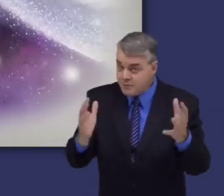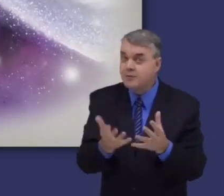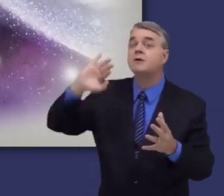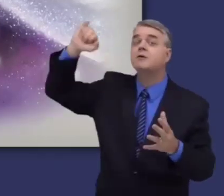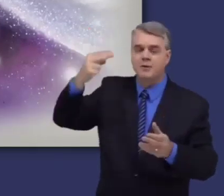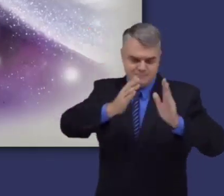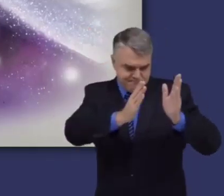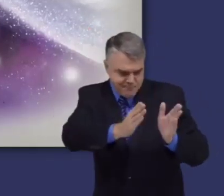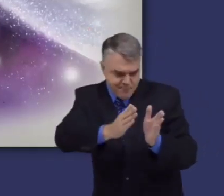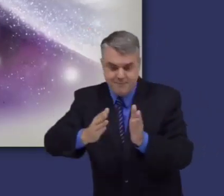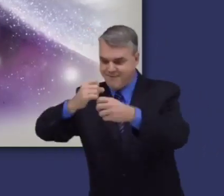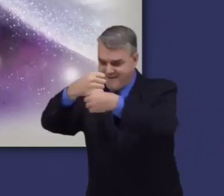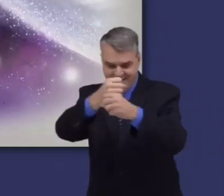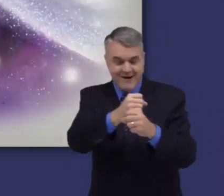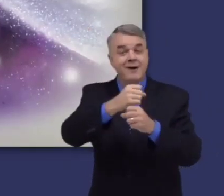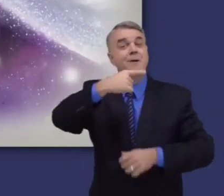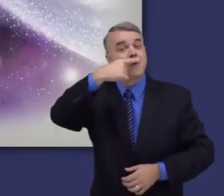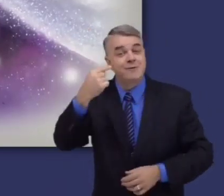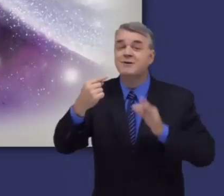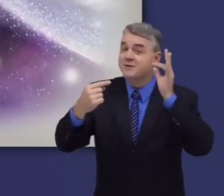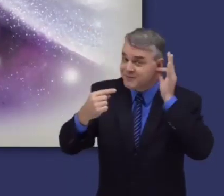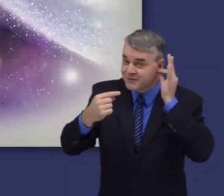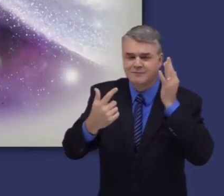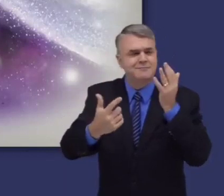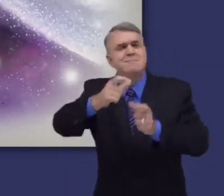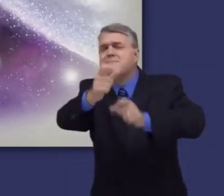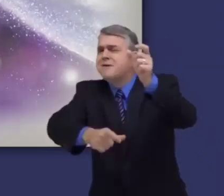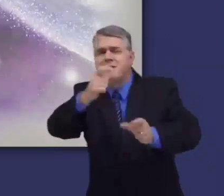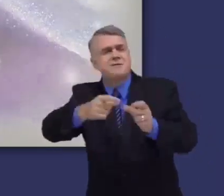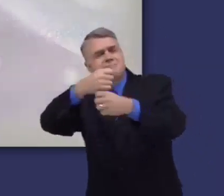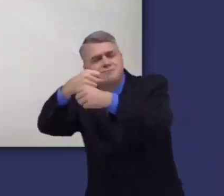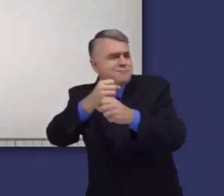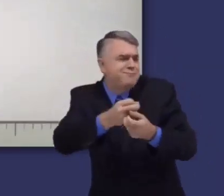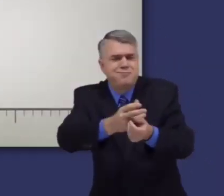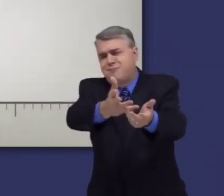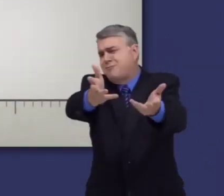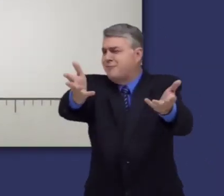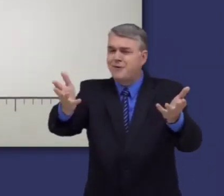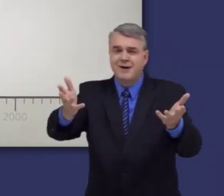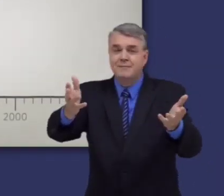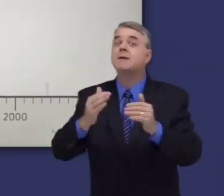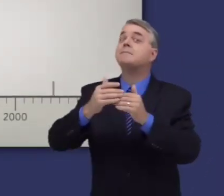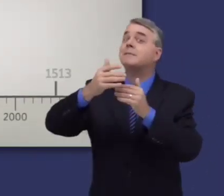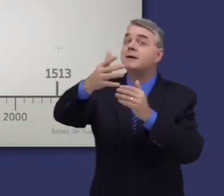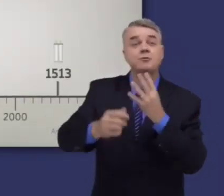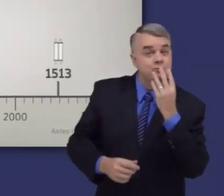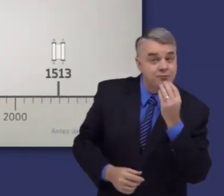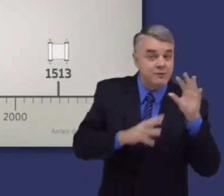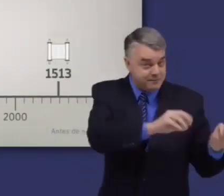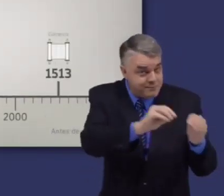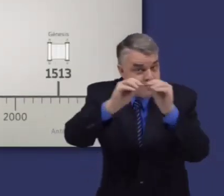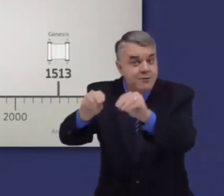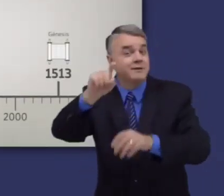cómo Dios preparó la tierra para que los seres humanos vivieran en ella. El libro también describe el origen de los israelitas